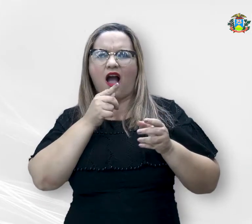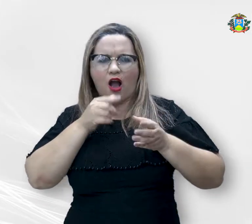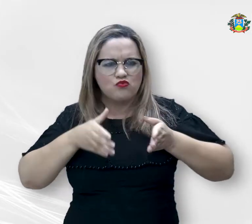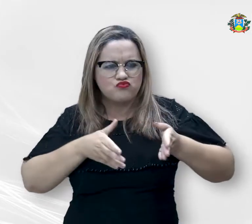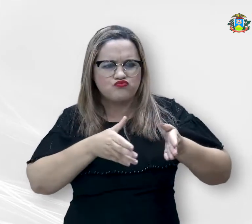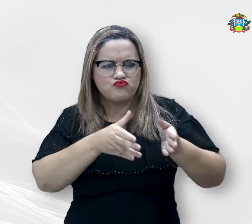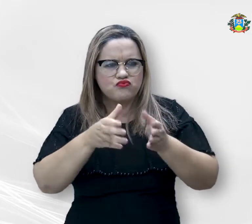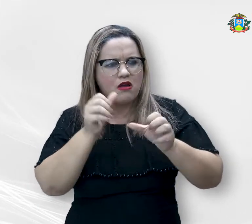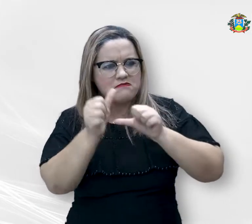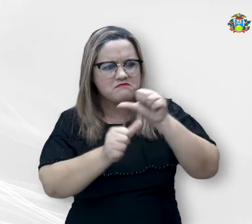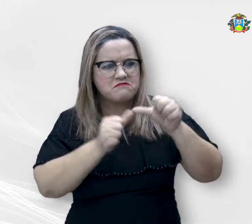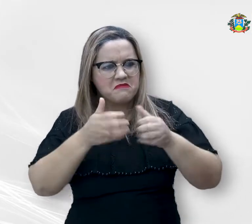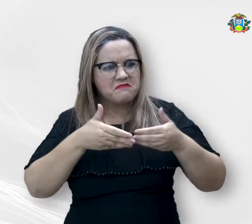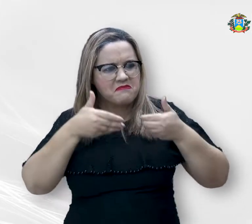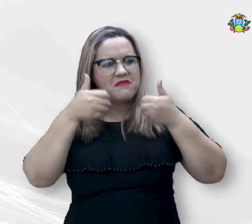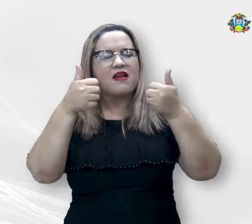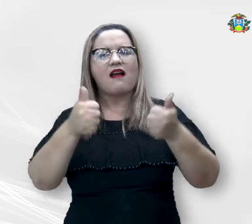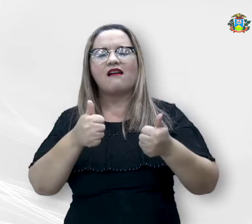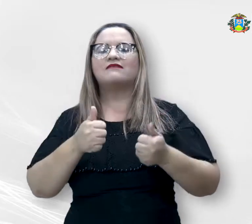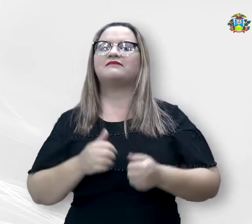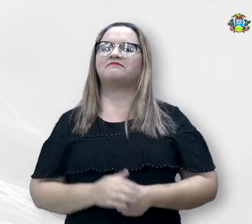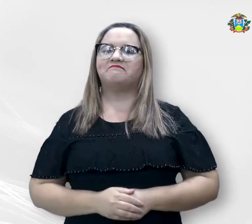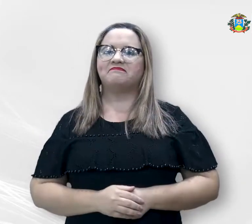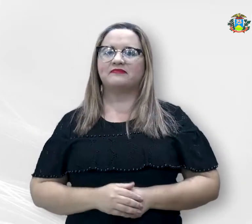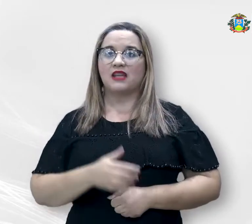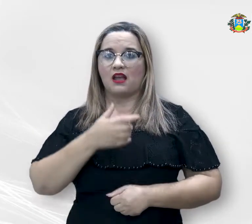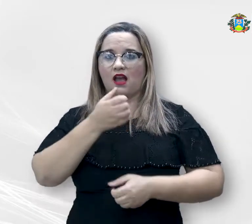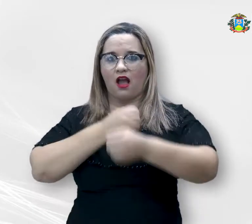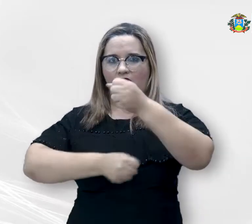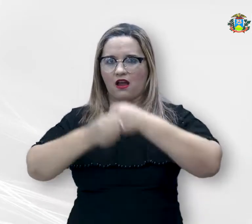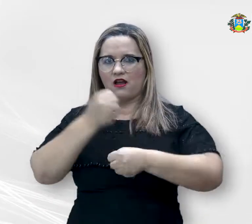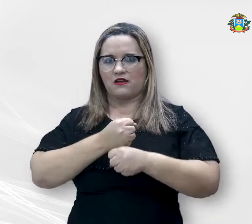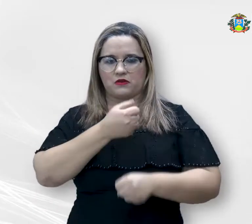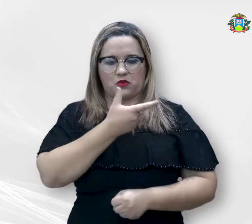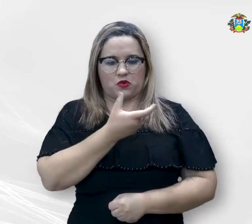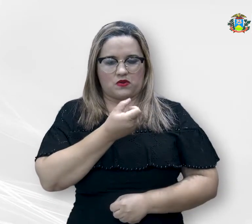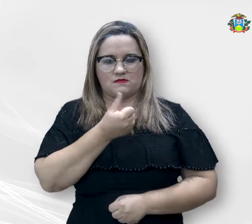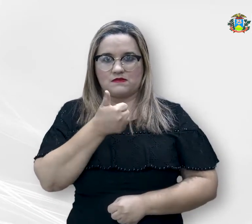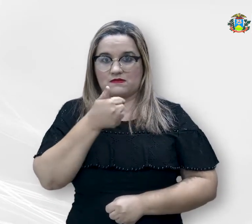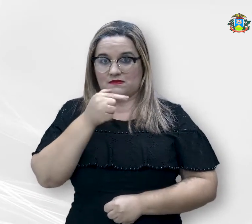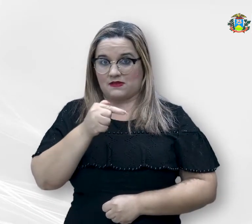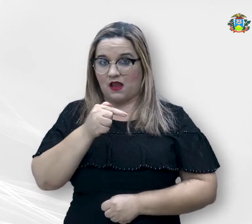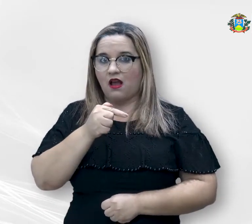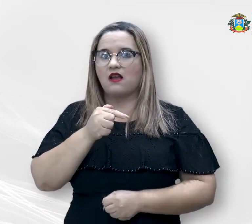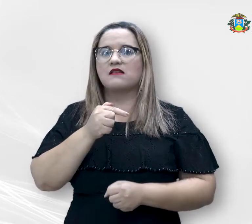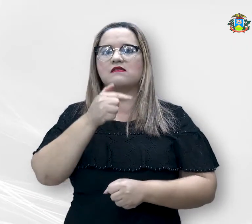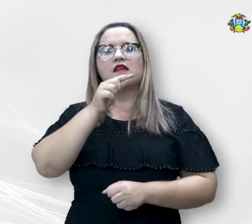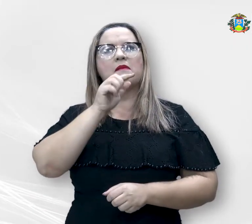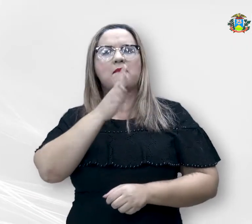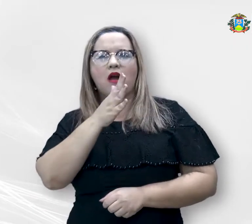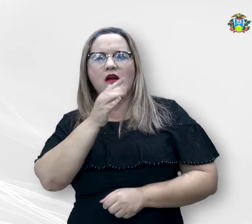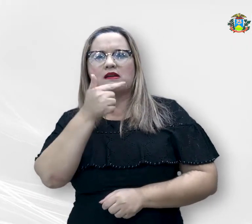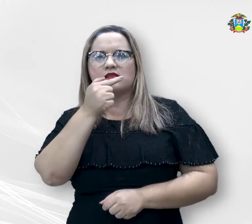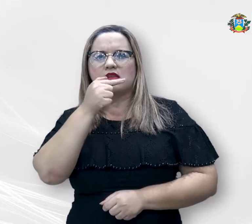Desde 2017, o montante de R$ 571 milhões foi investido para garantir a